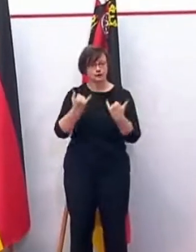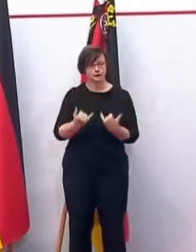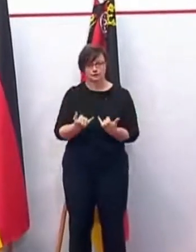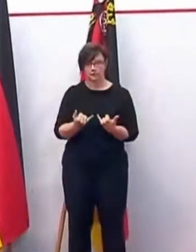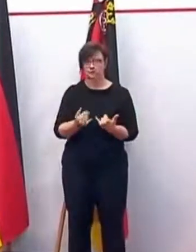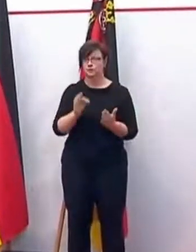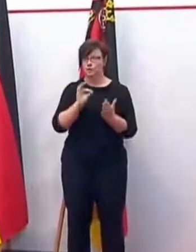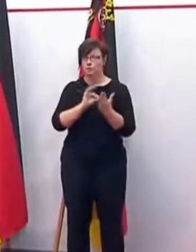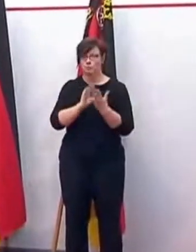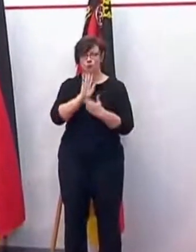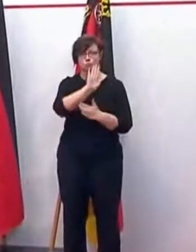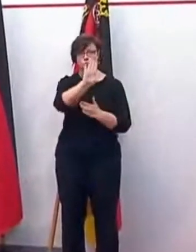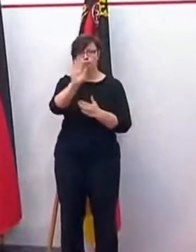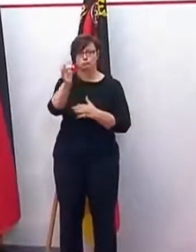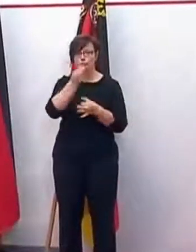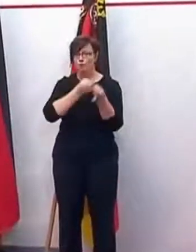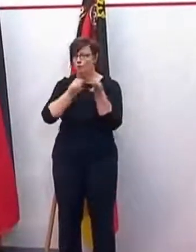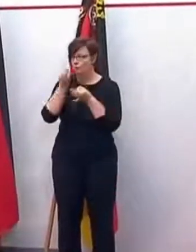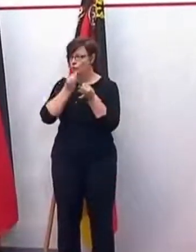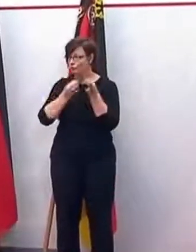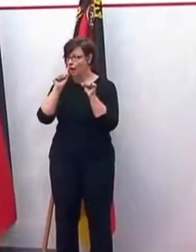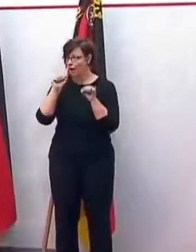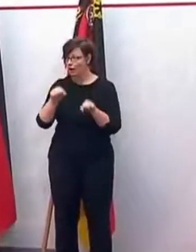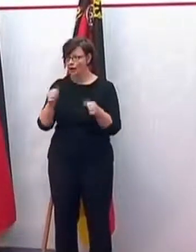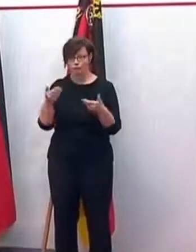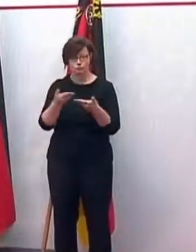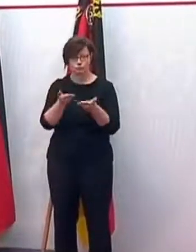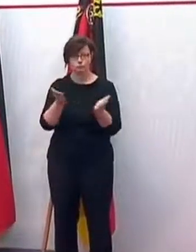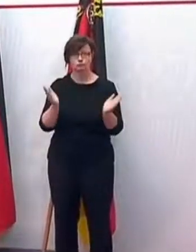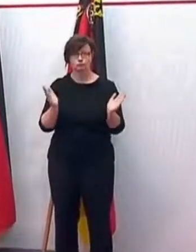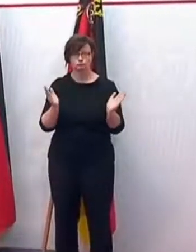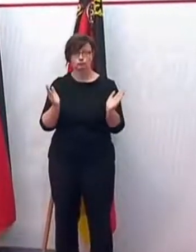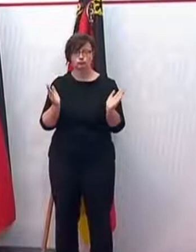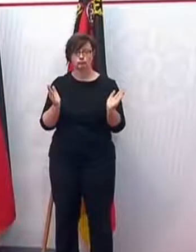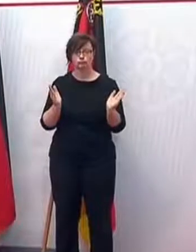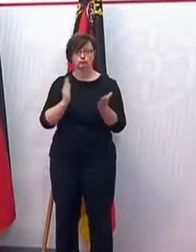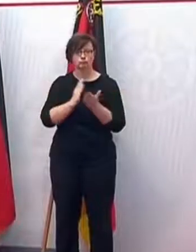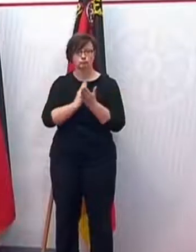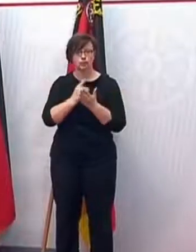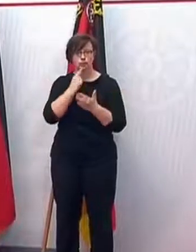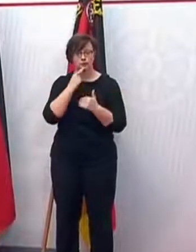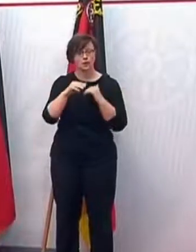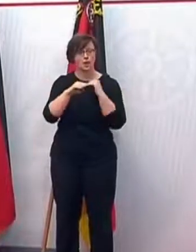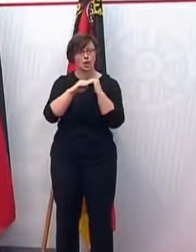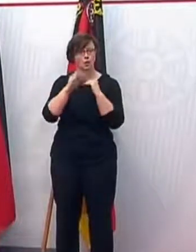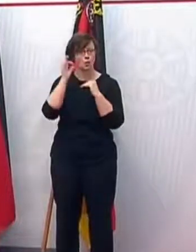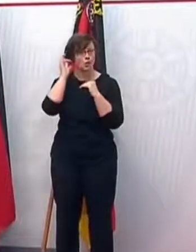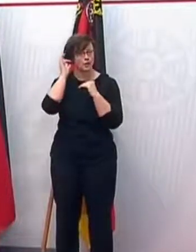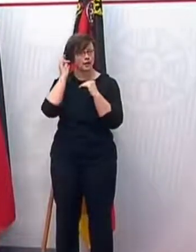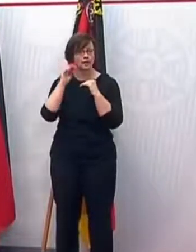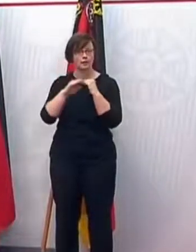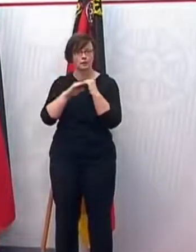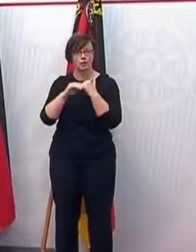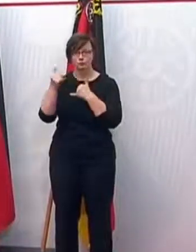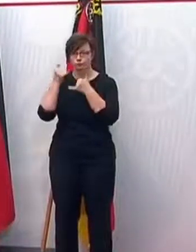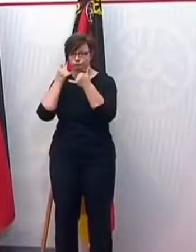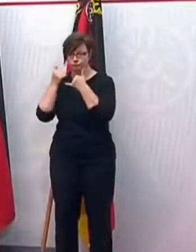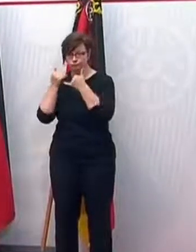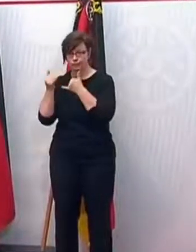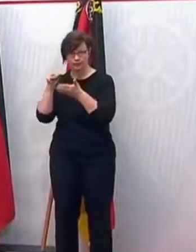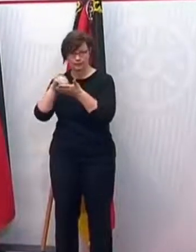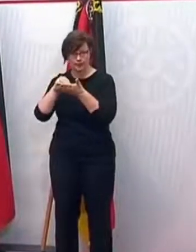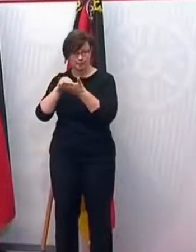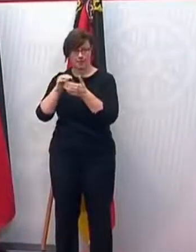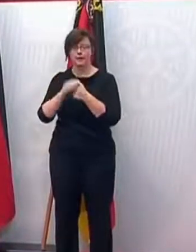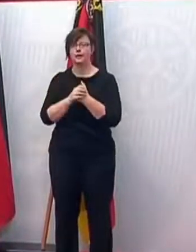angekommen, wo es um Ihre beziehungsweise eure Fragen geht. Wie gesagt, Kolleginnen und Kollegen sind auch telefonisch zugestaltet,